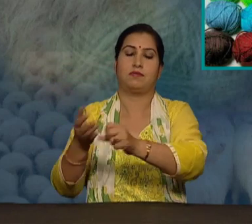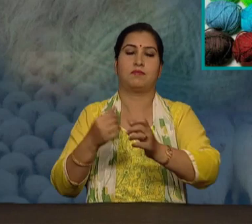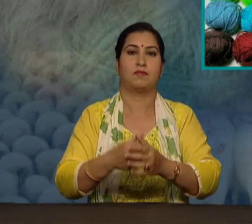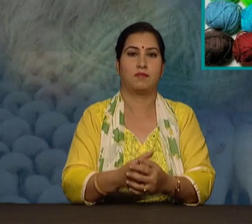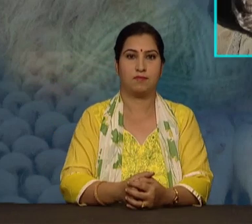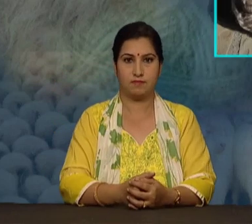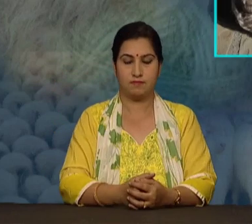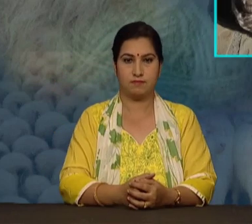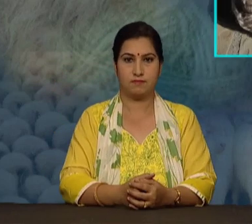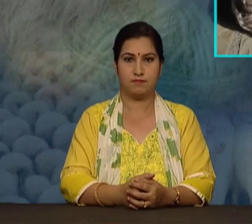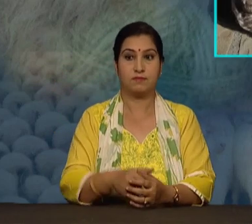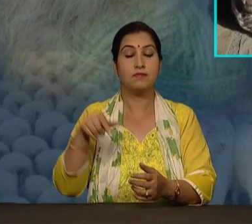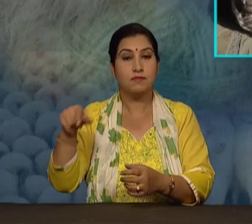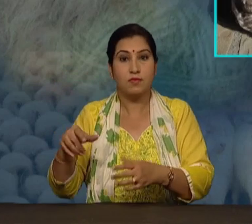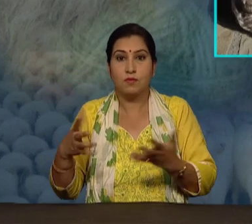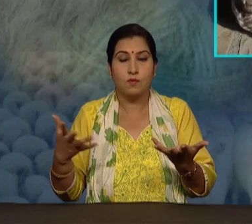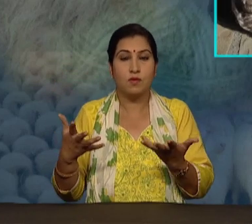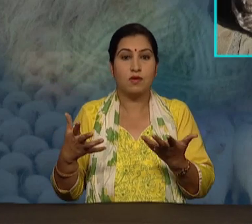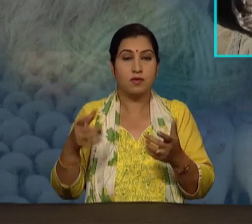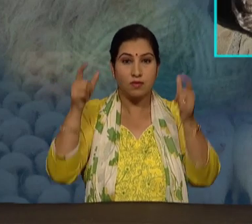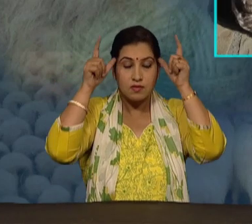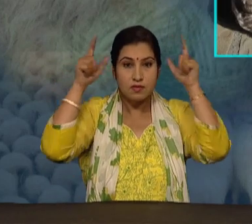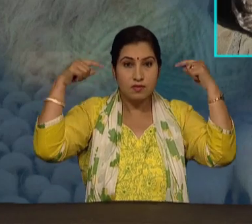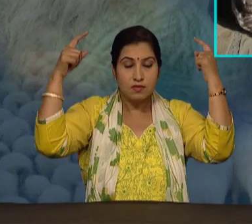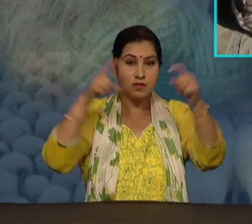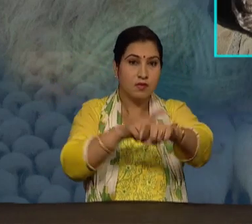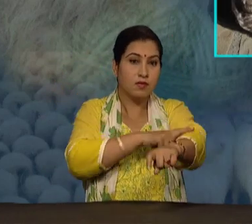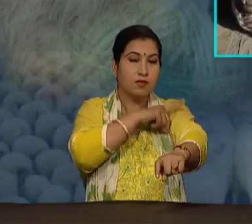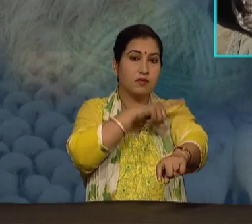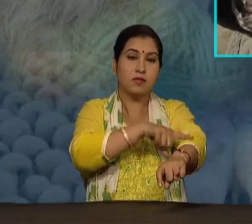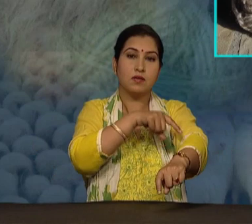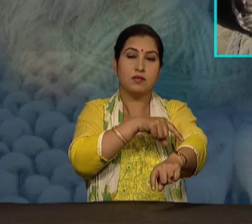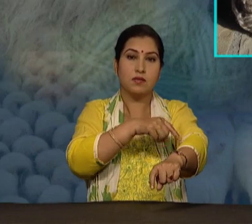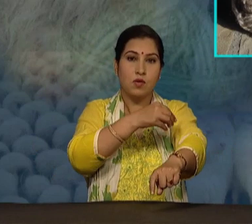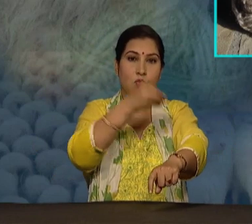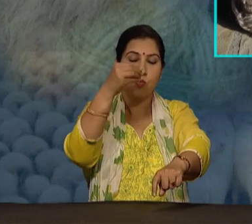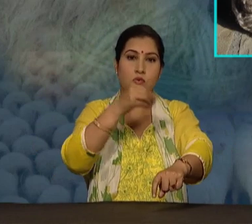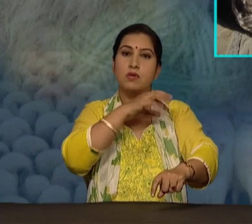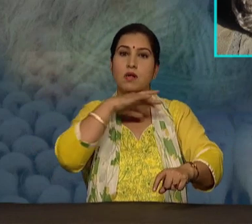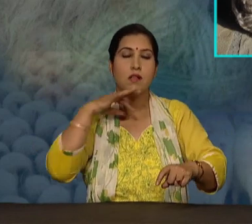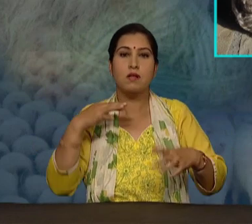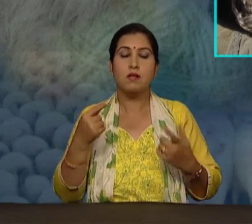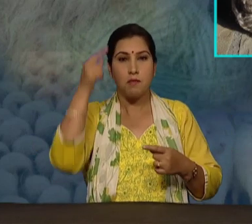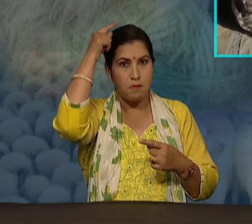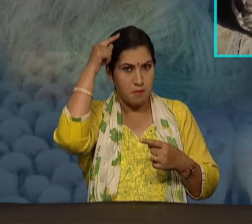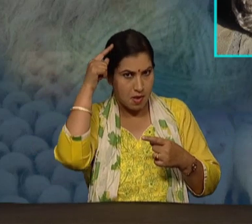क्यूंकि भेड अत्व बकरी की सामान्य उन काली, भूरी,